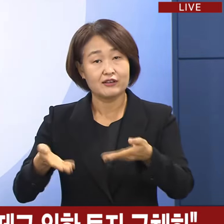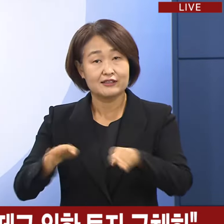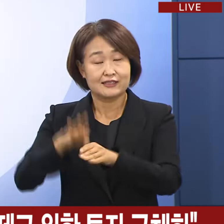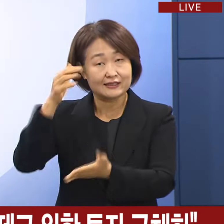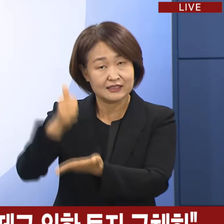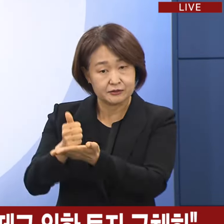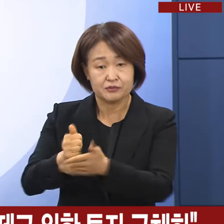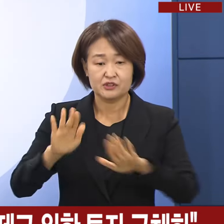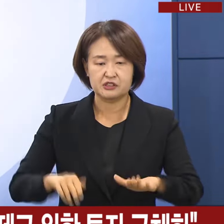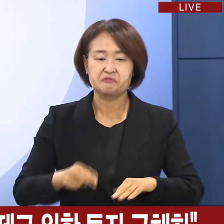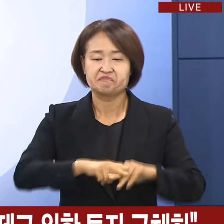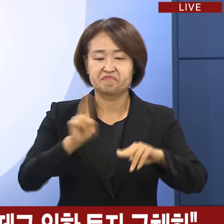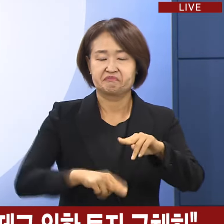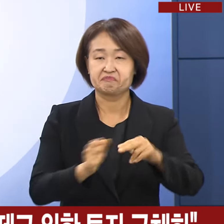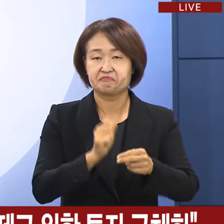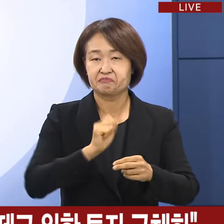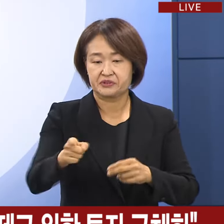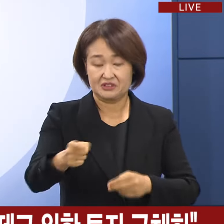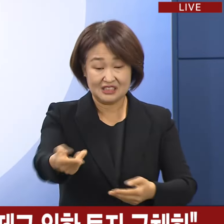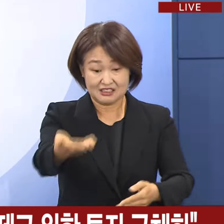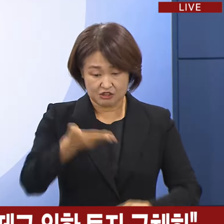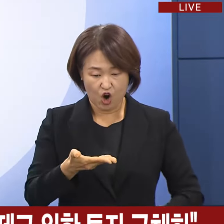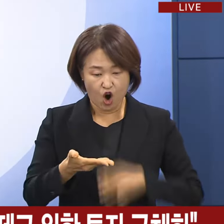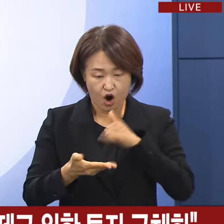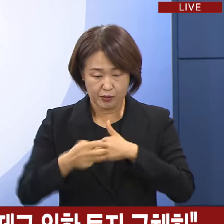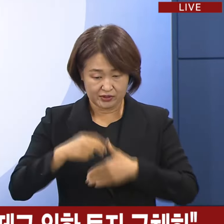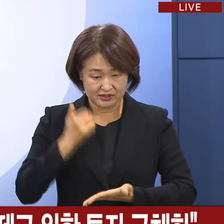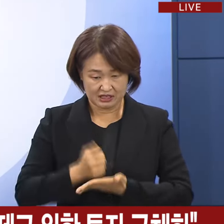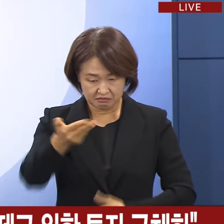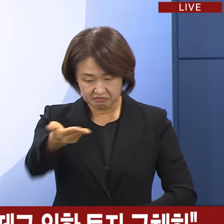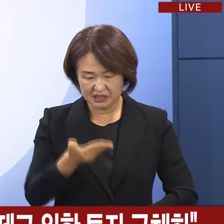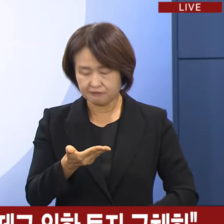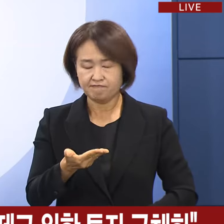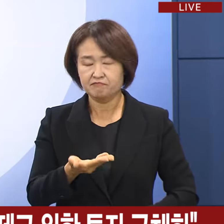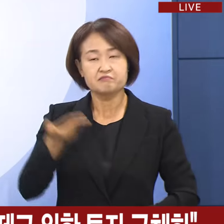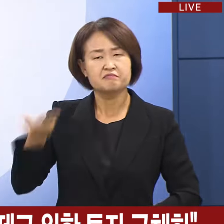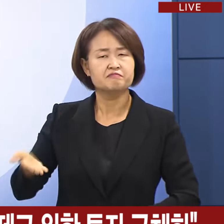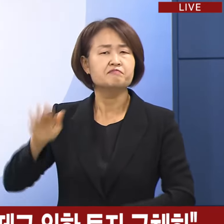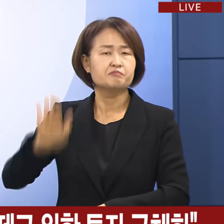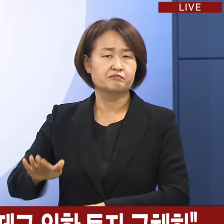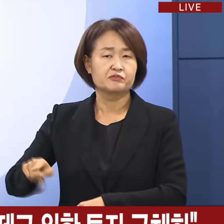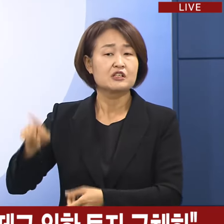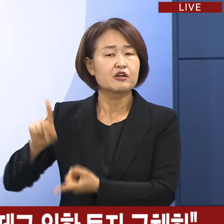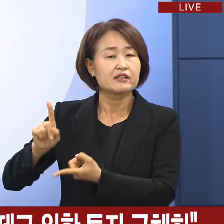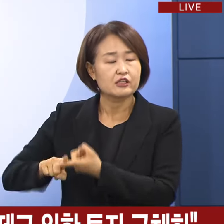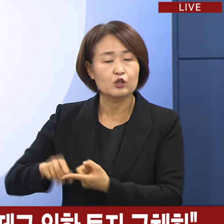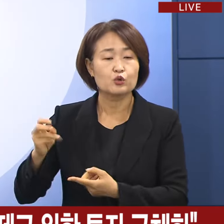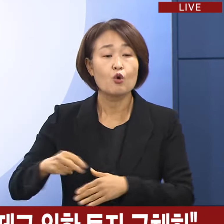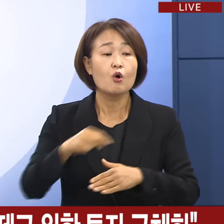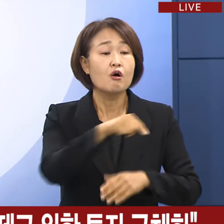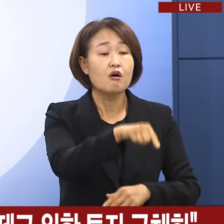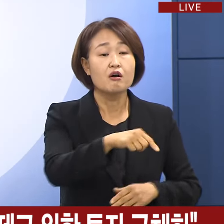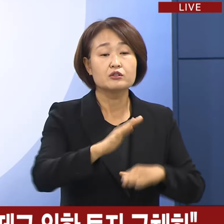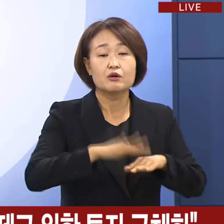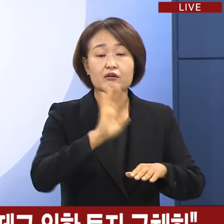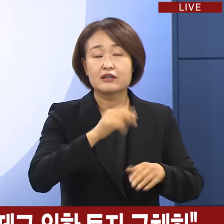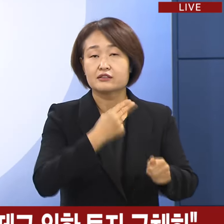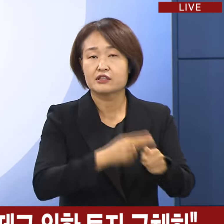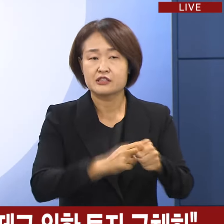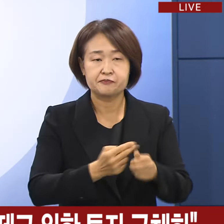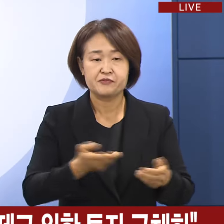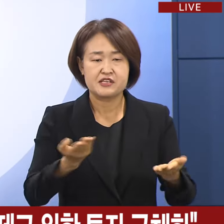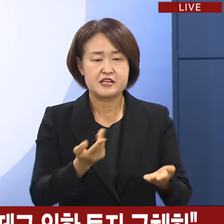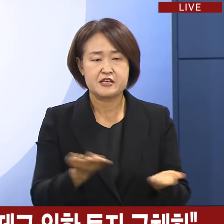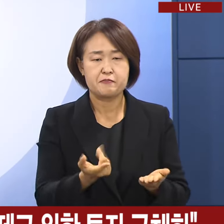사직서 수리금지 명령과 전공의에게 부과한 진료 유지 명령, 업무 개시